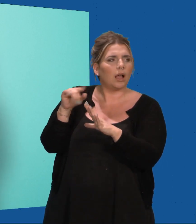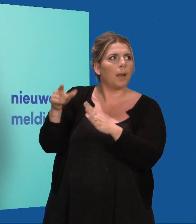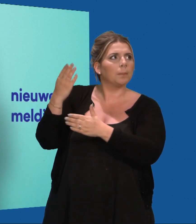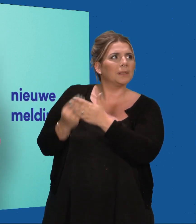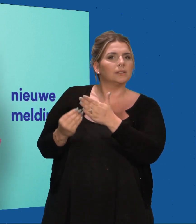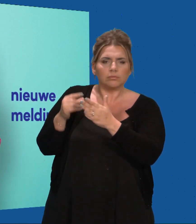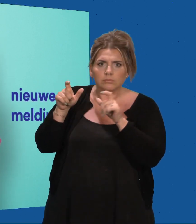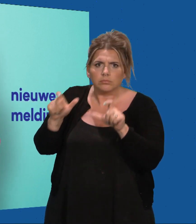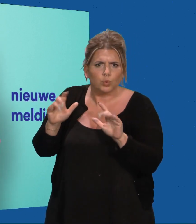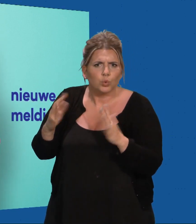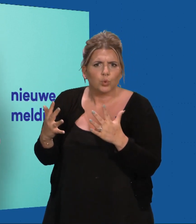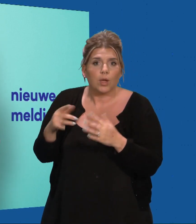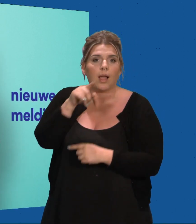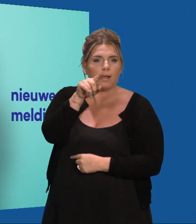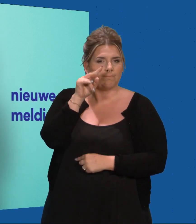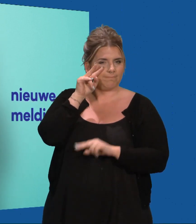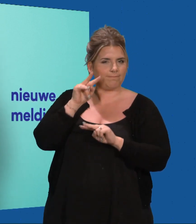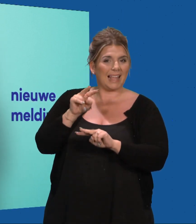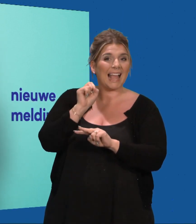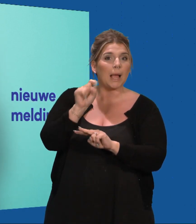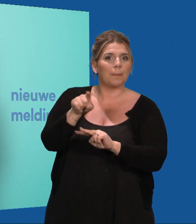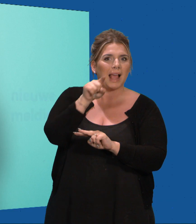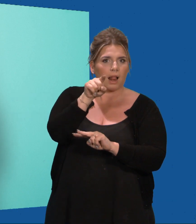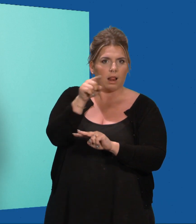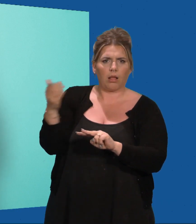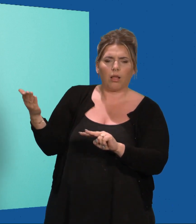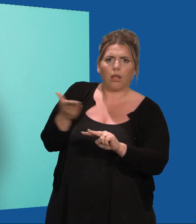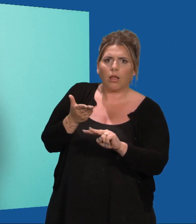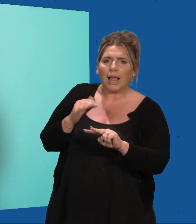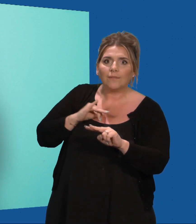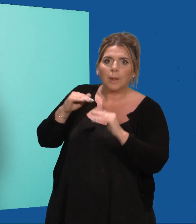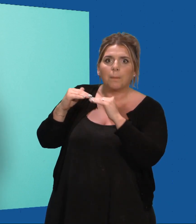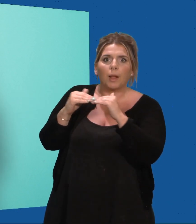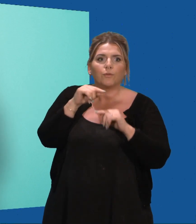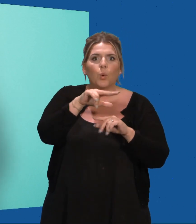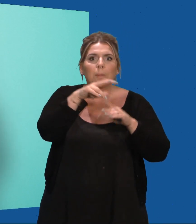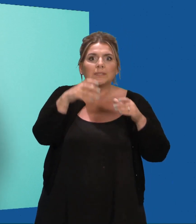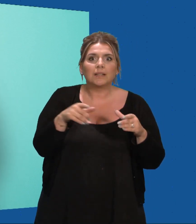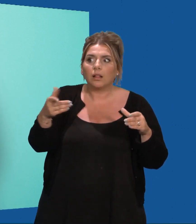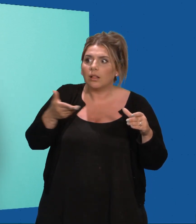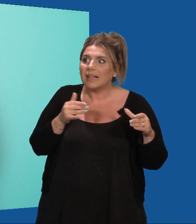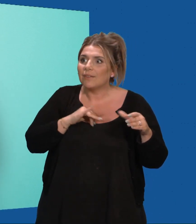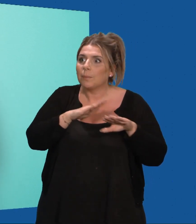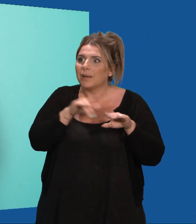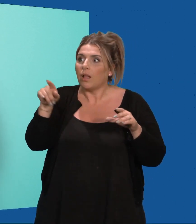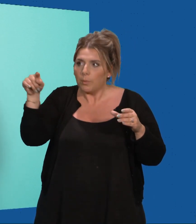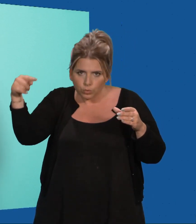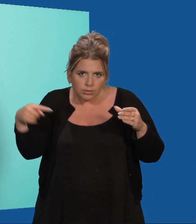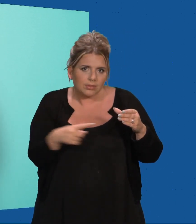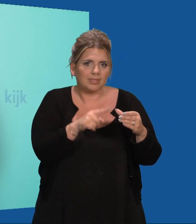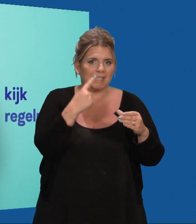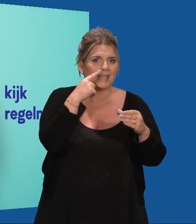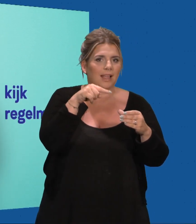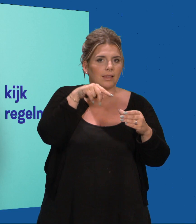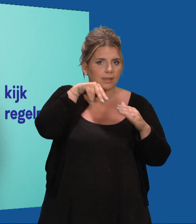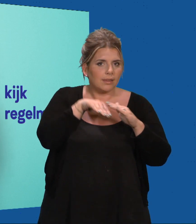e-mail krijgt als er een nieuwe melding is op een platform. Dat kan je instellen op het platform in kwestie. Je kan ook